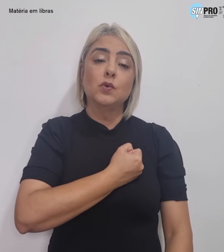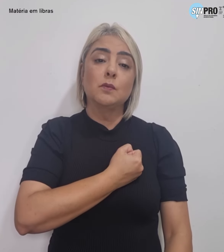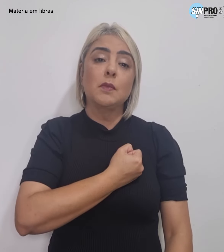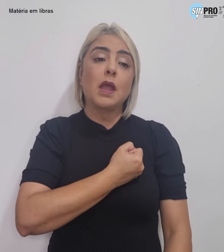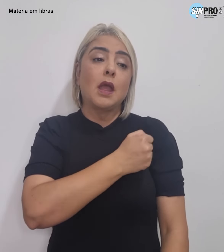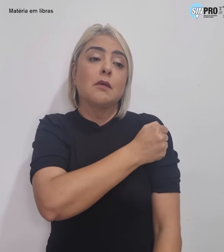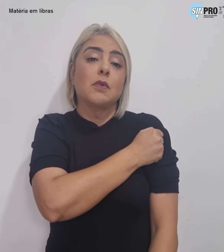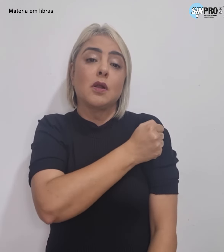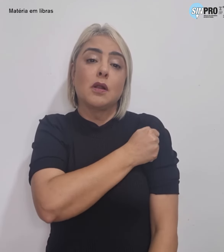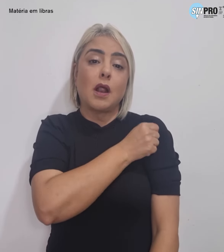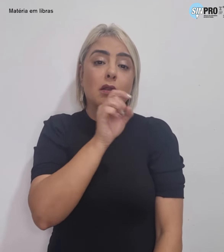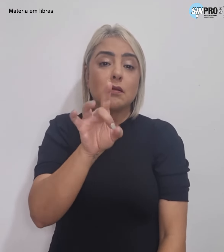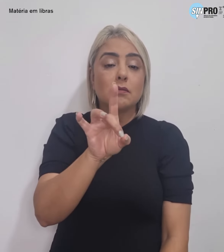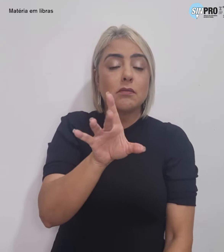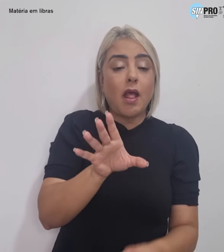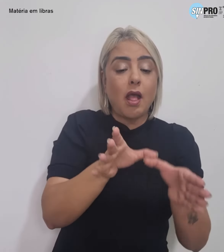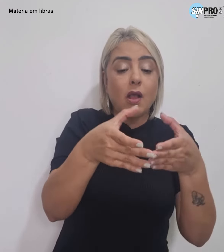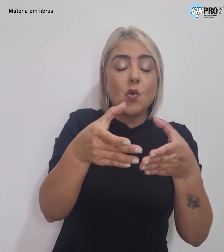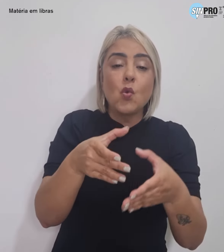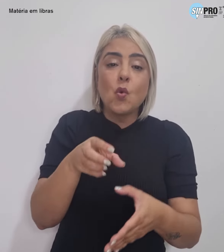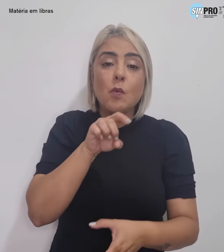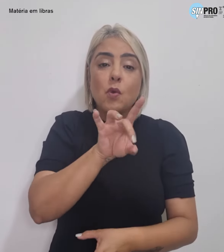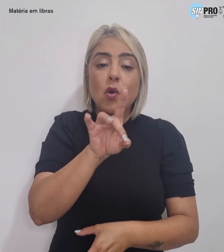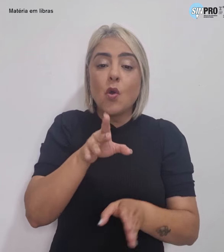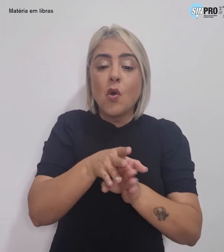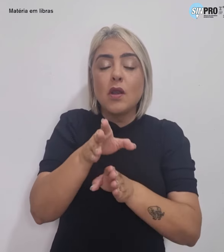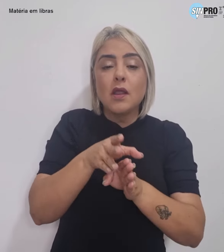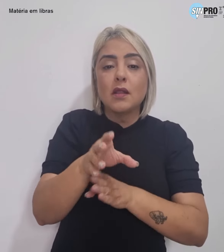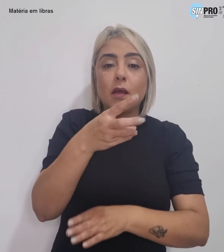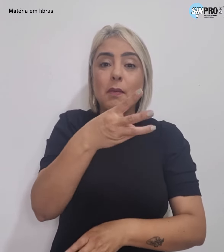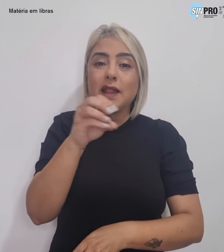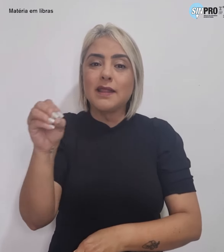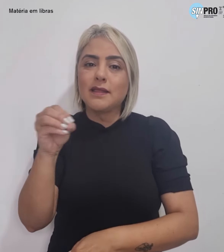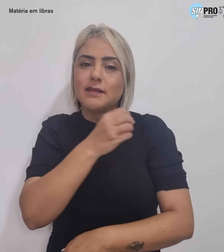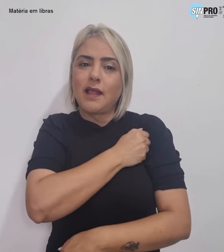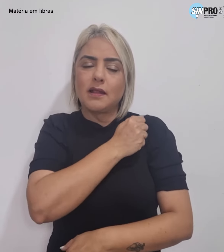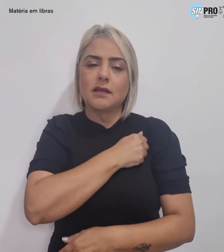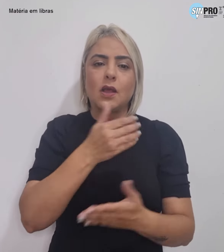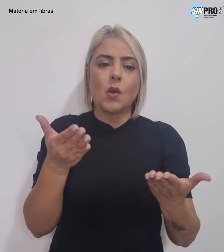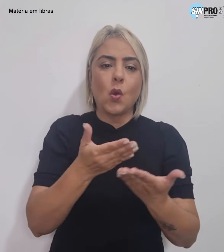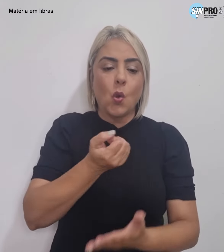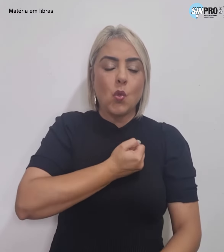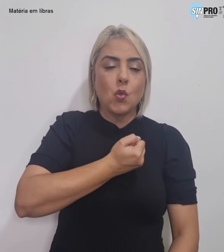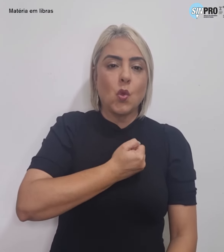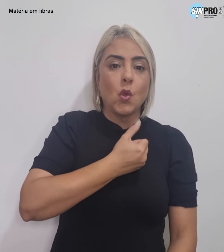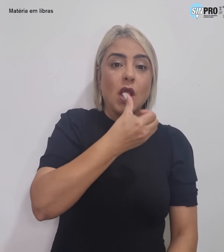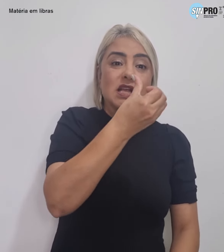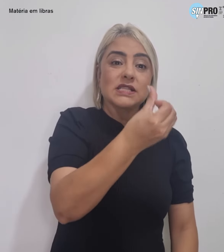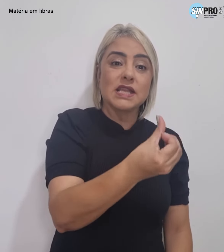orientador para 300. Atualmente, o número é de 680.